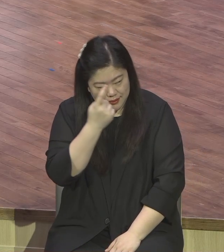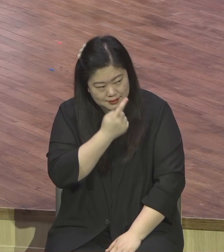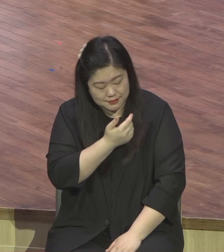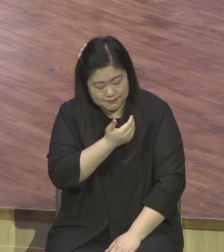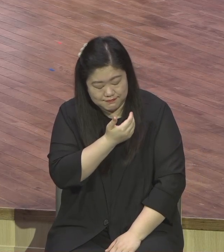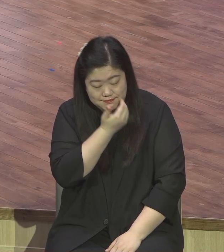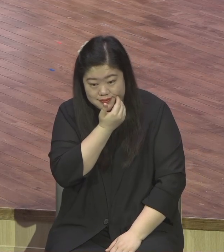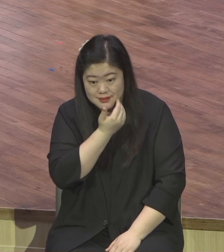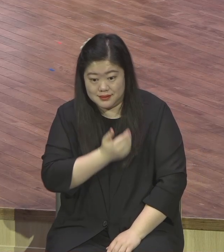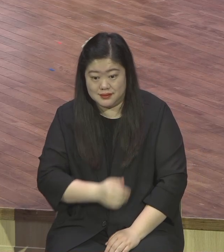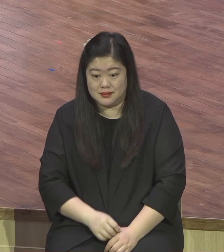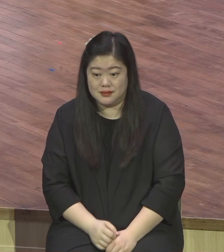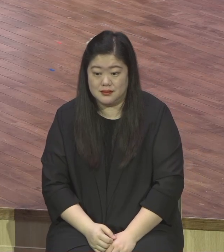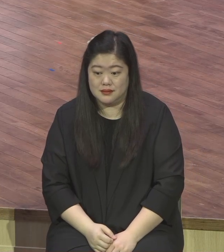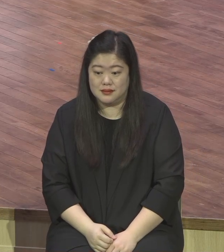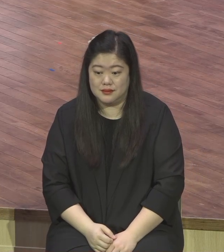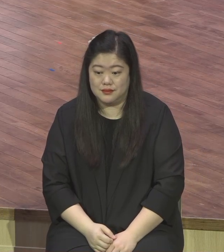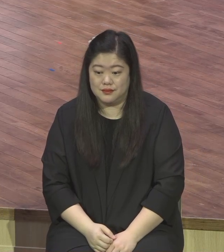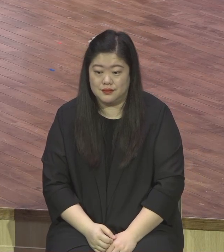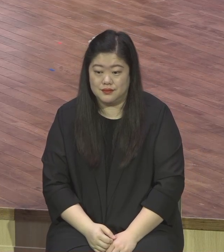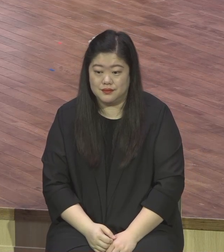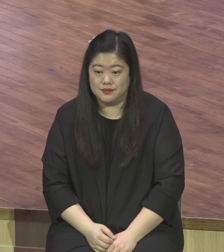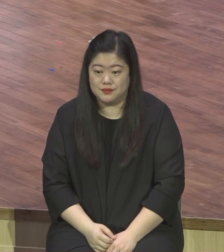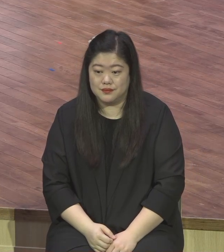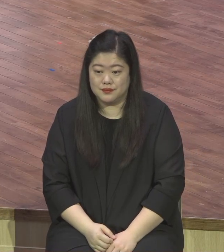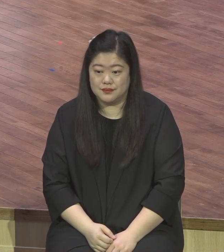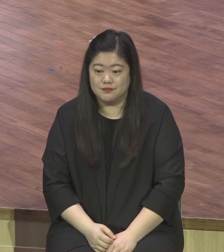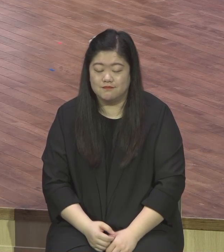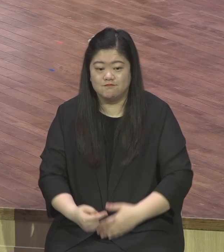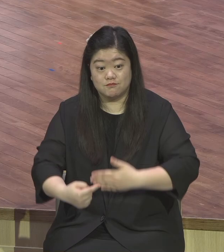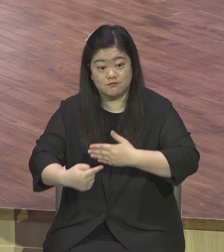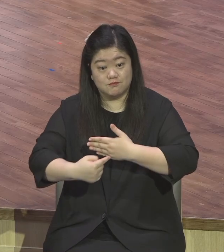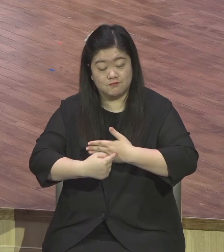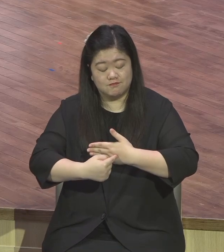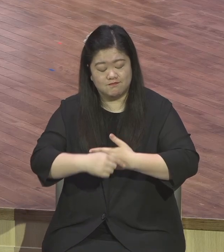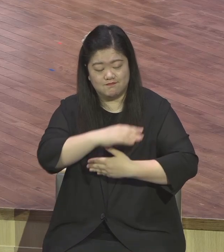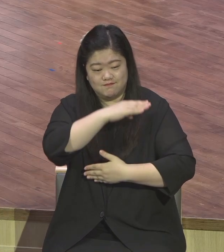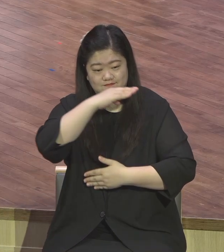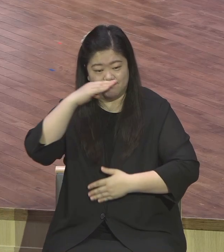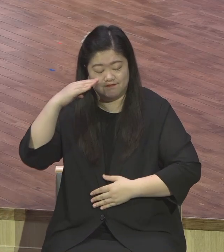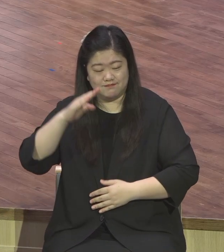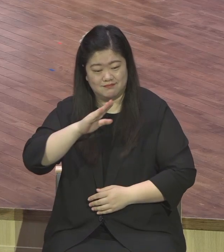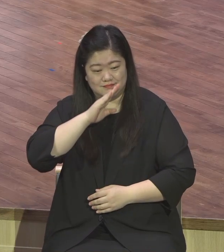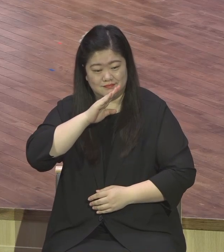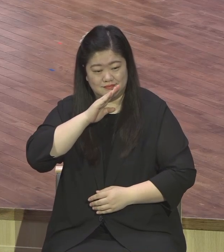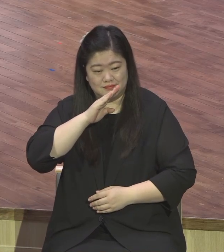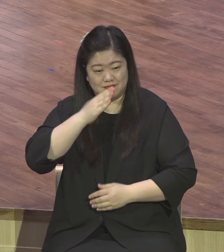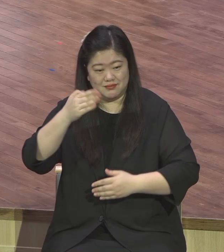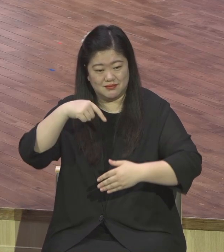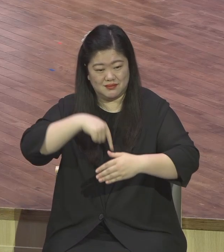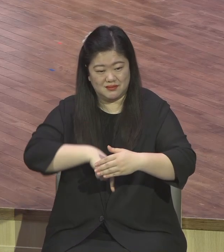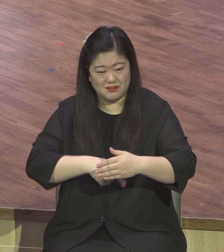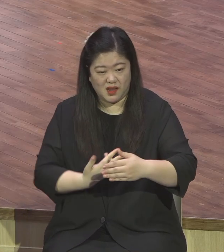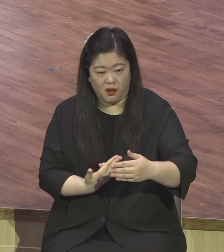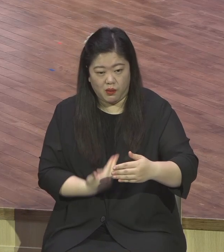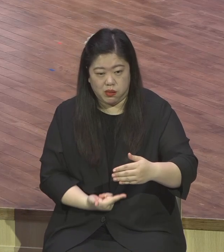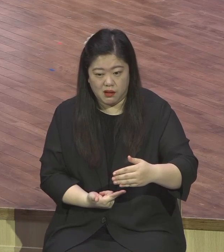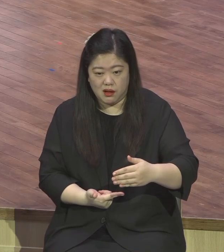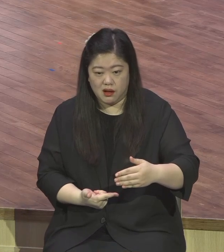입만 무승하고 실제로 열매가 없는 외식적인 신앙생활을 의미 경고하는 말씀이에요.